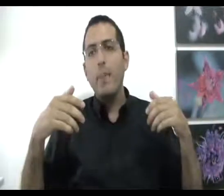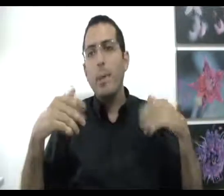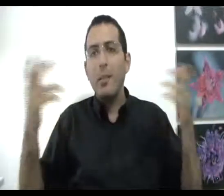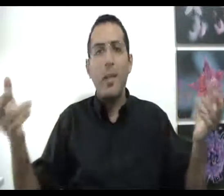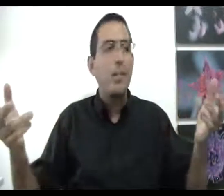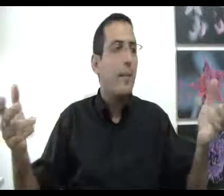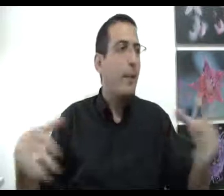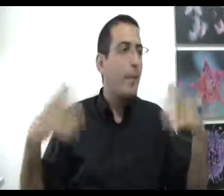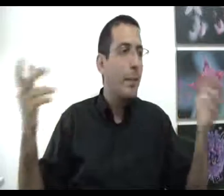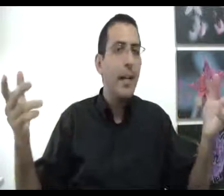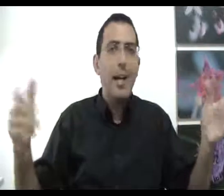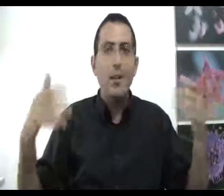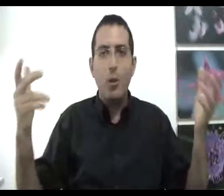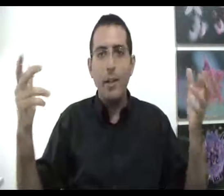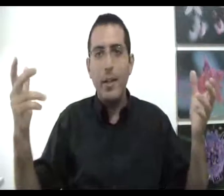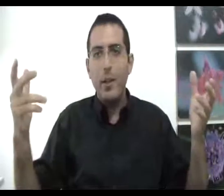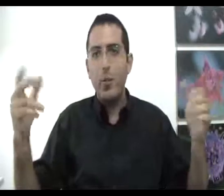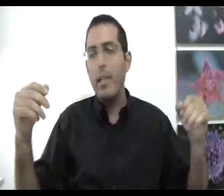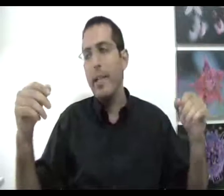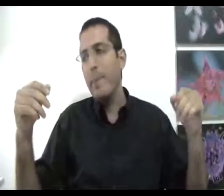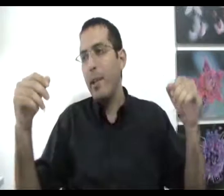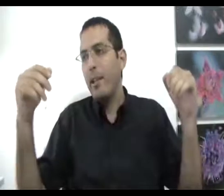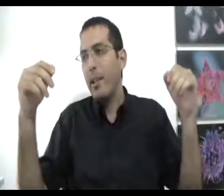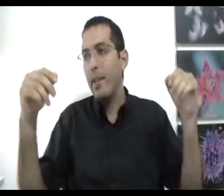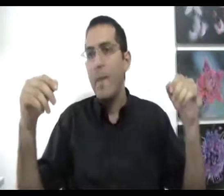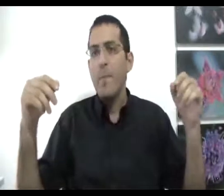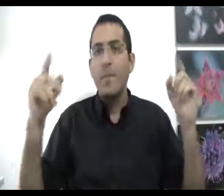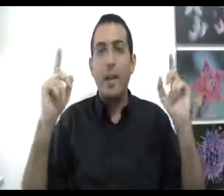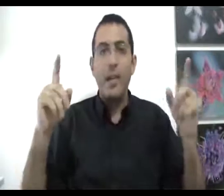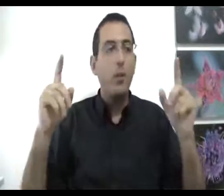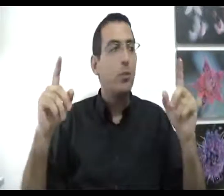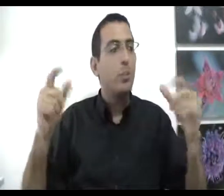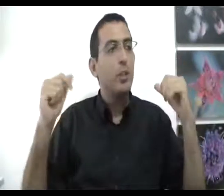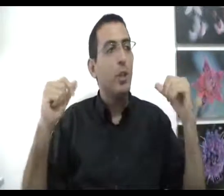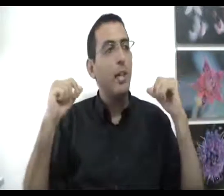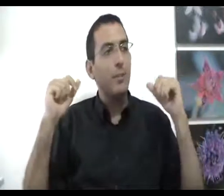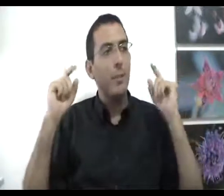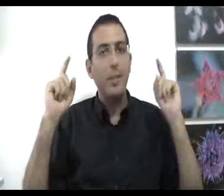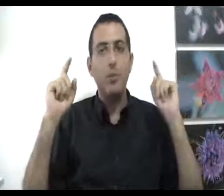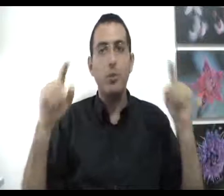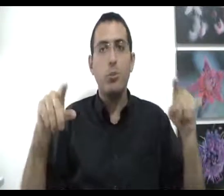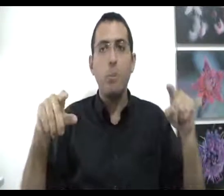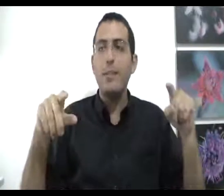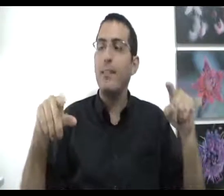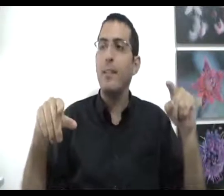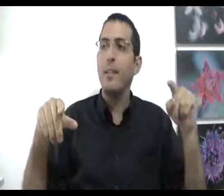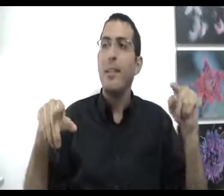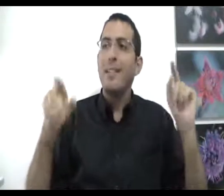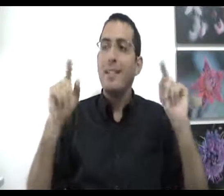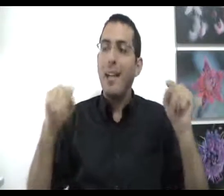או פחד מאנשים או פחד עם פני קהל או כל פחד אחר והרעיון הוא שמי שיכול לעזור הבן אדם להוציא אותו מפחד כזה זה